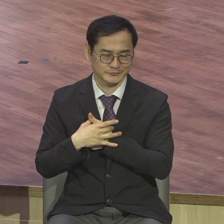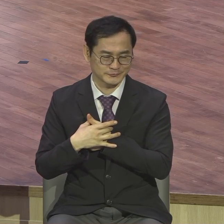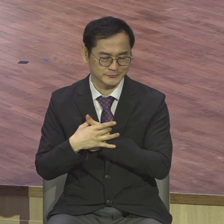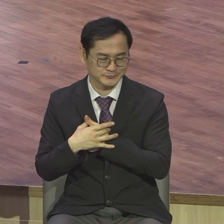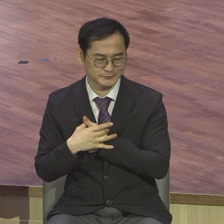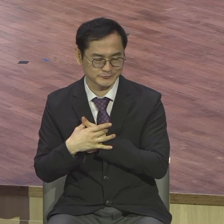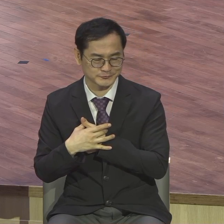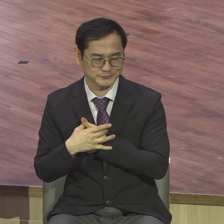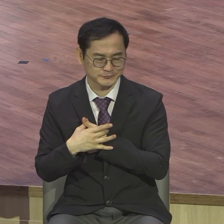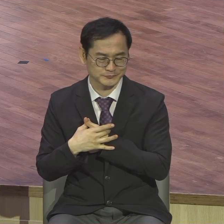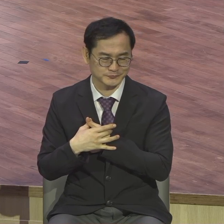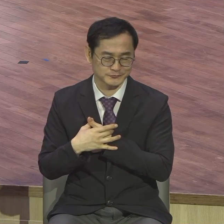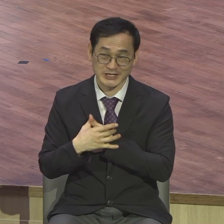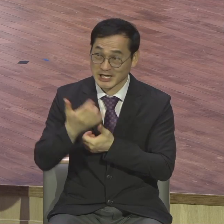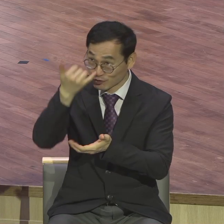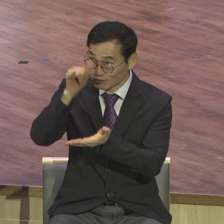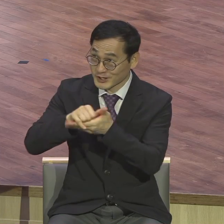충성되어 직분을 맡겼어요